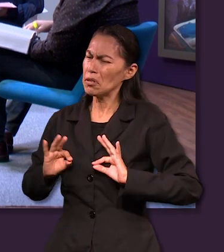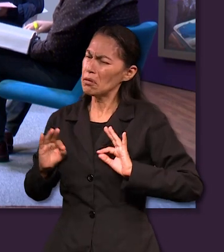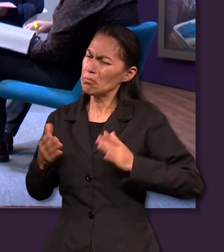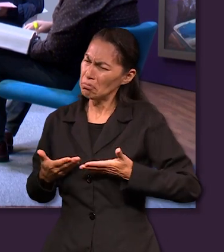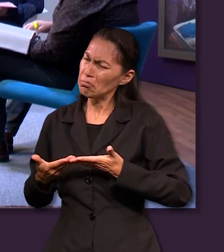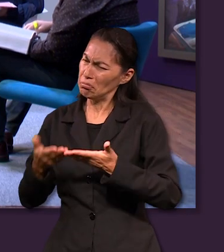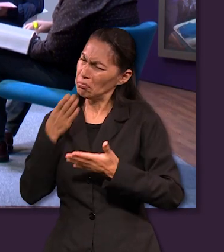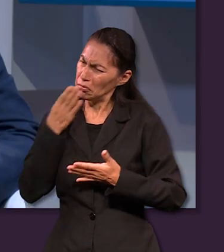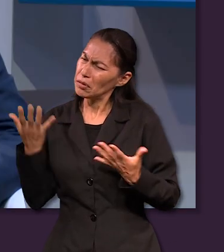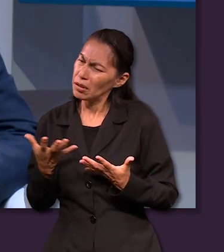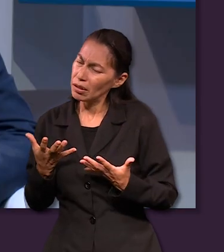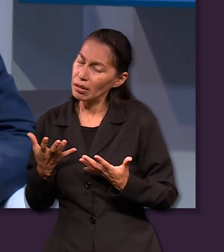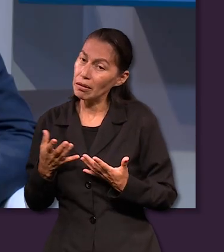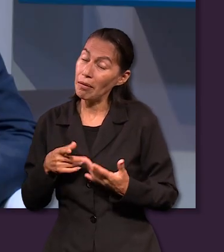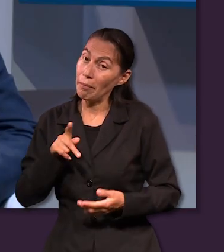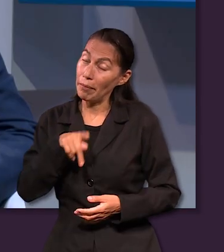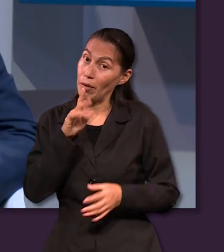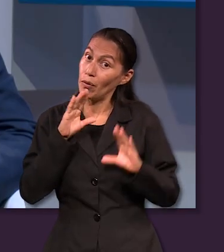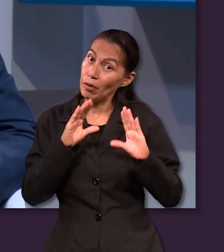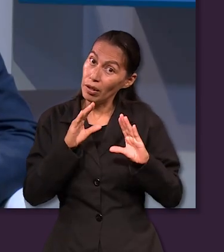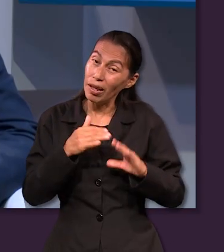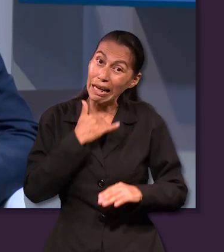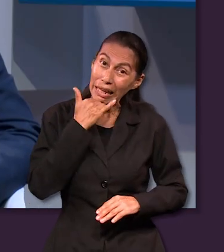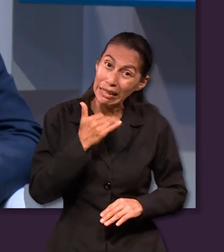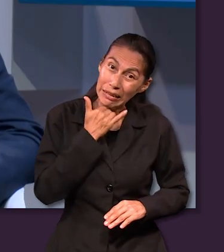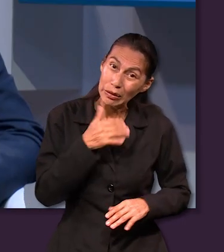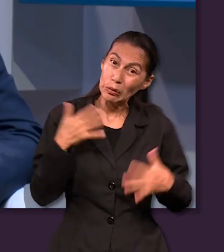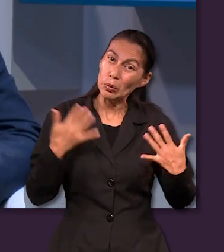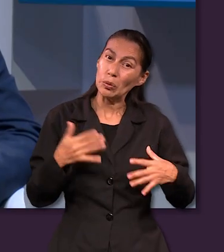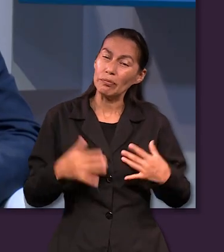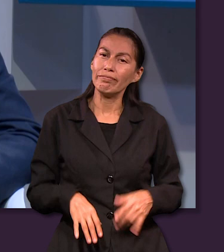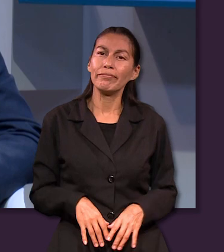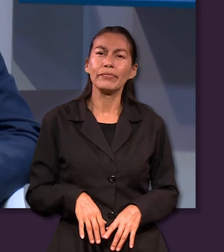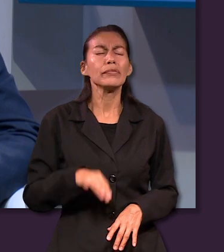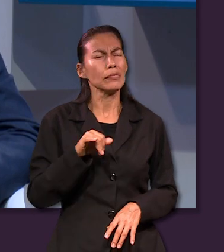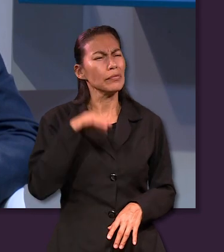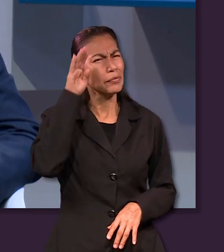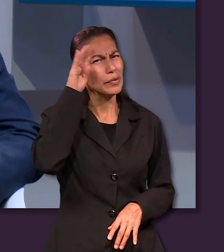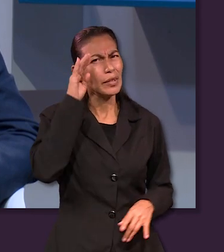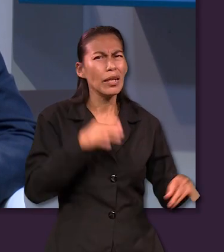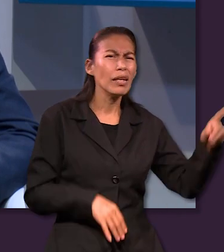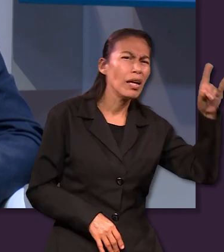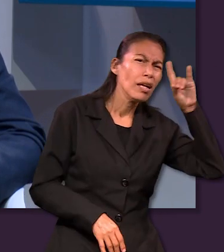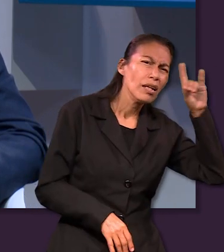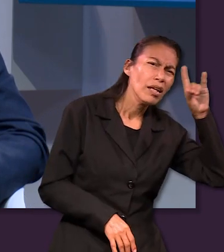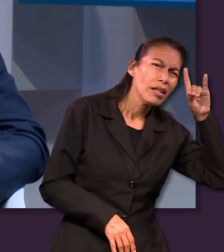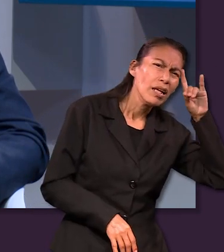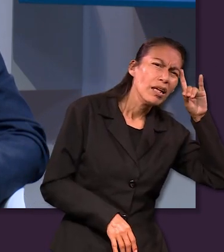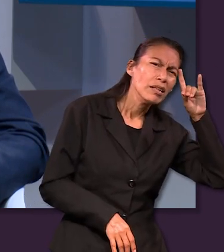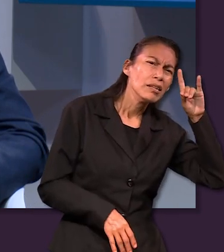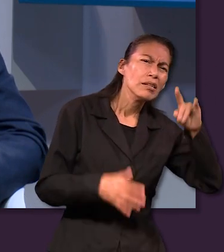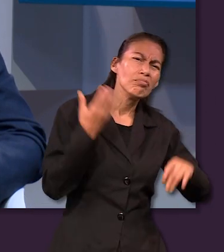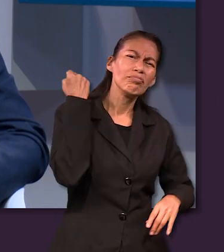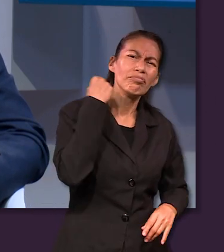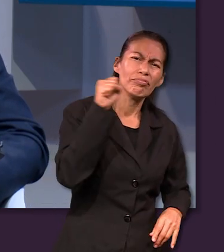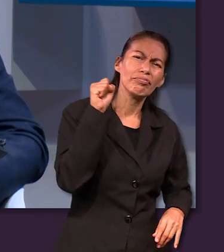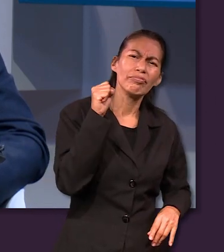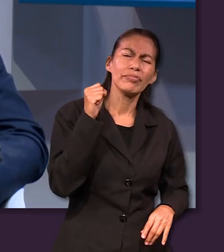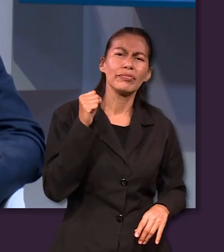Uriel saber que a pesar de que el tentador es ágil también tenemos una solución ¿no?